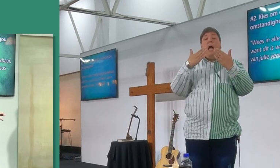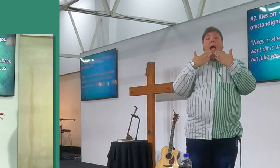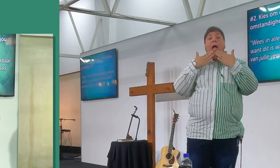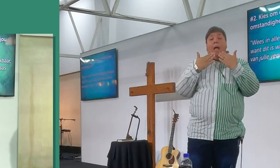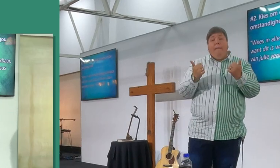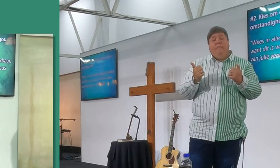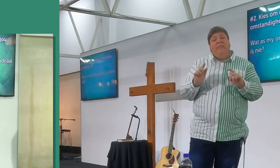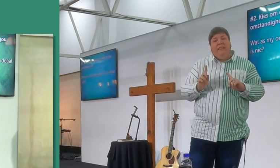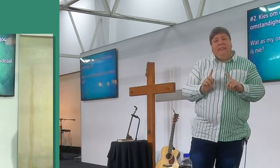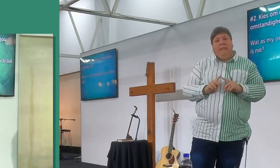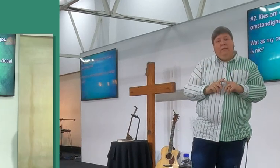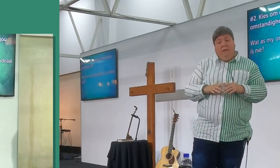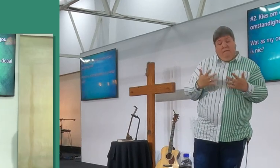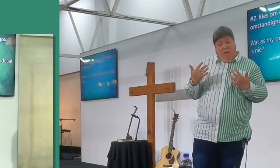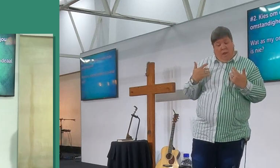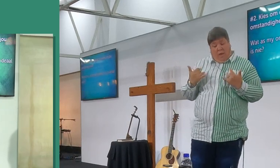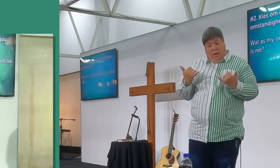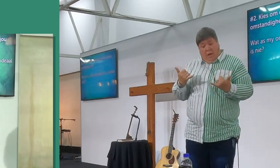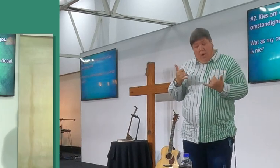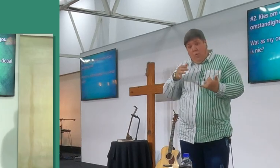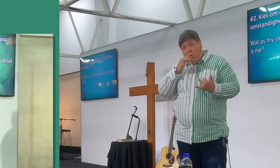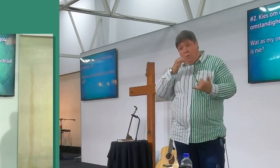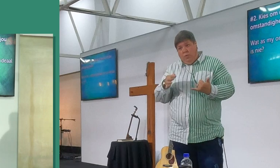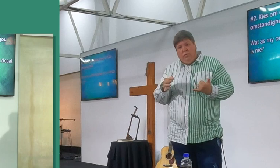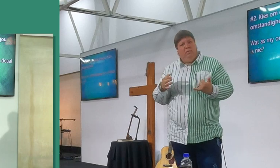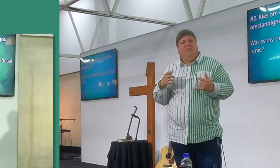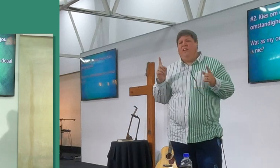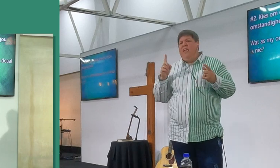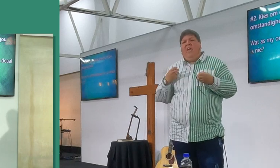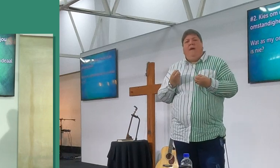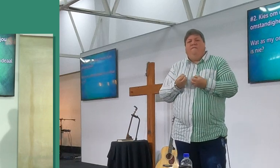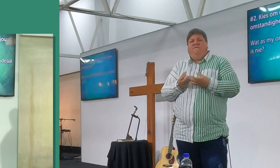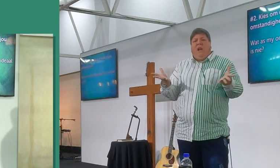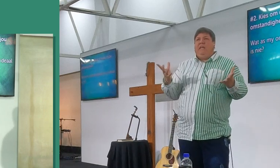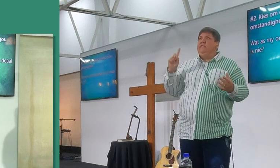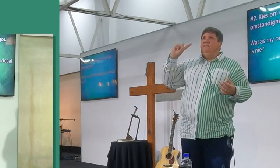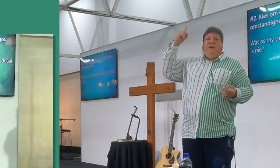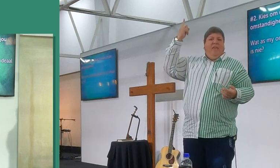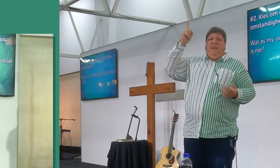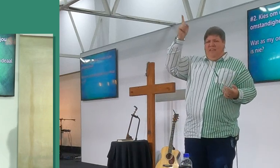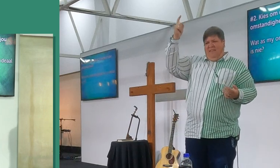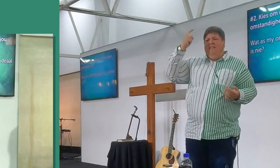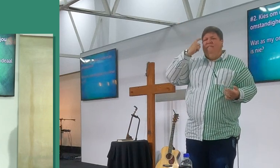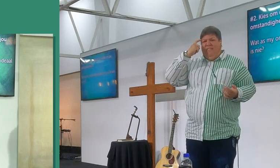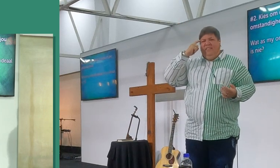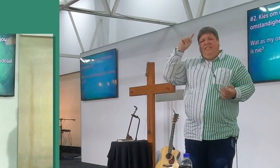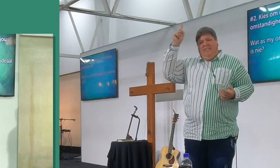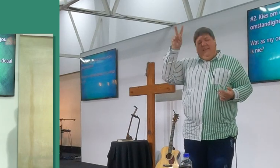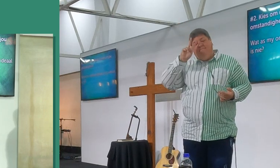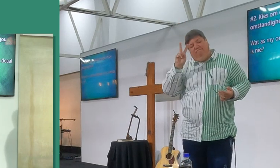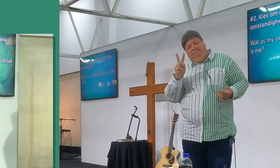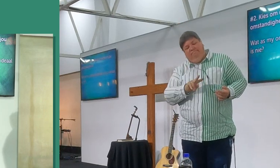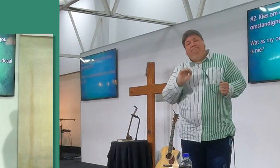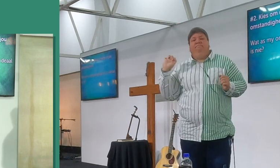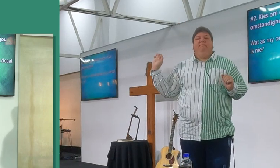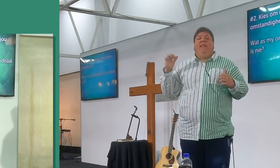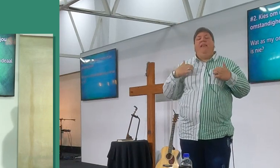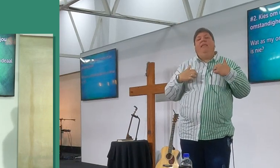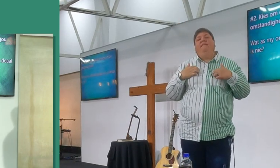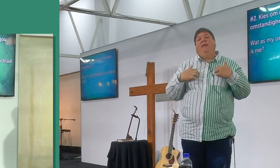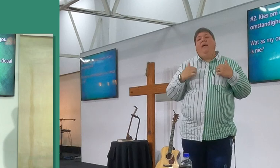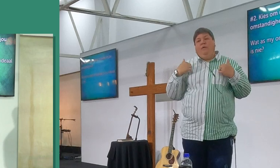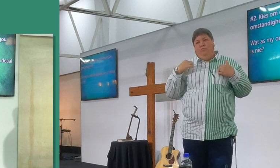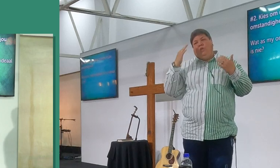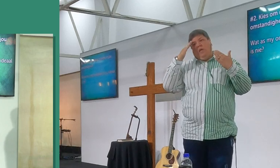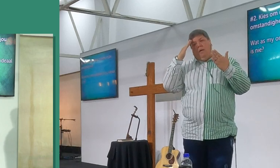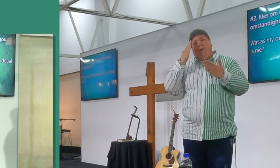ek moet sê, weet jy wat, wat ek nou is, is nie een verrassing vir die Heere nie, dus ook hy, ek moet dankbaar wees om dit, ek moet dankbaar wees om dit, want weet